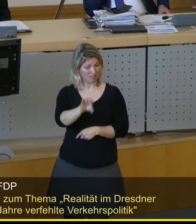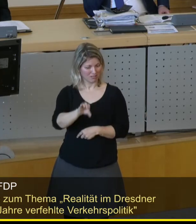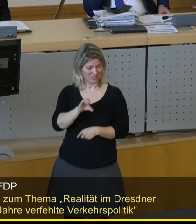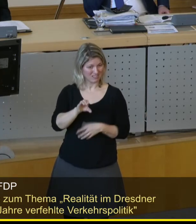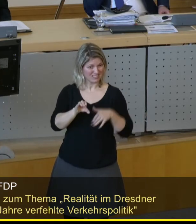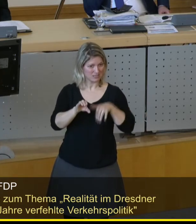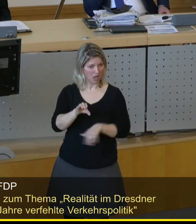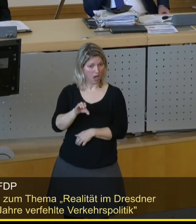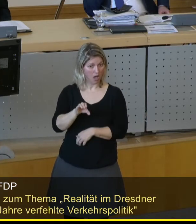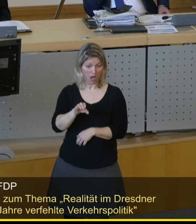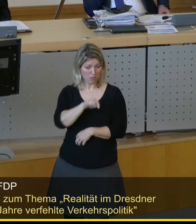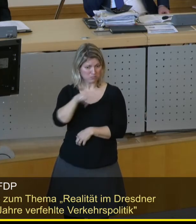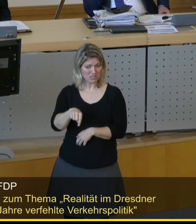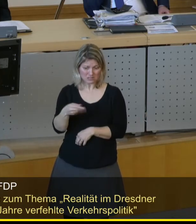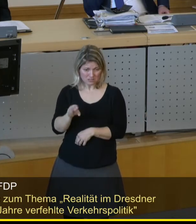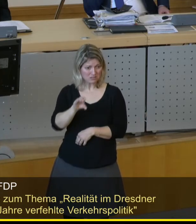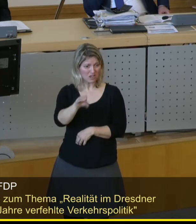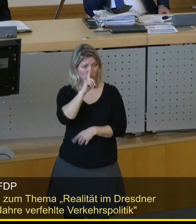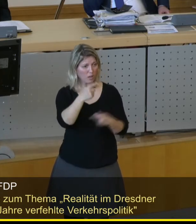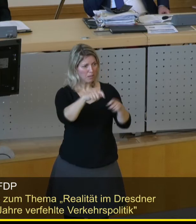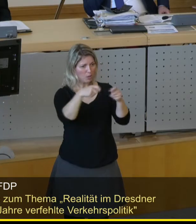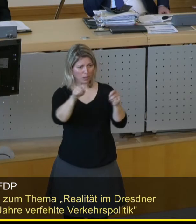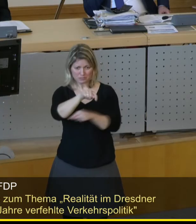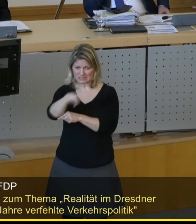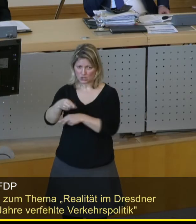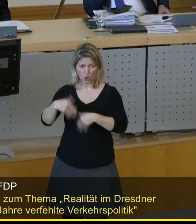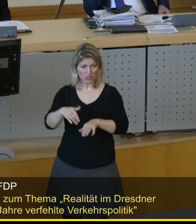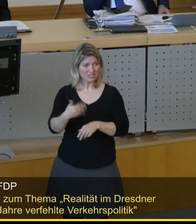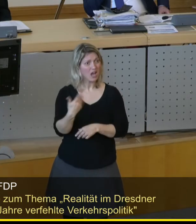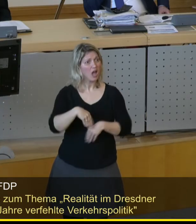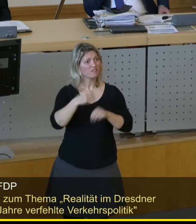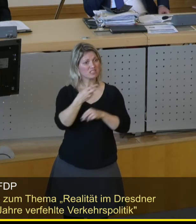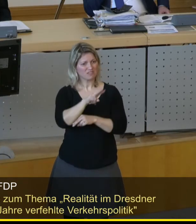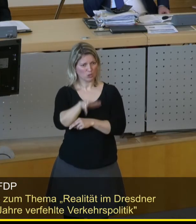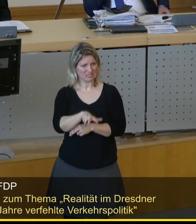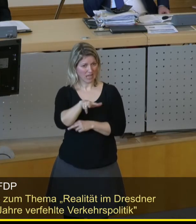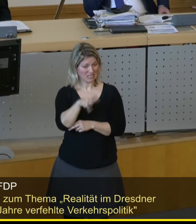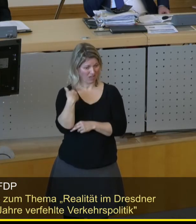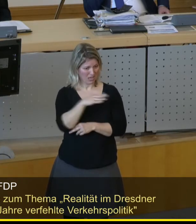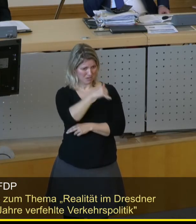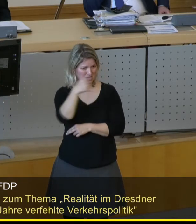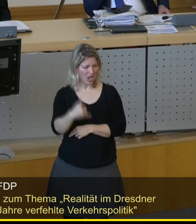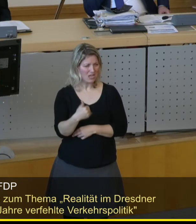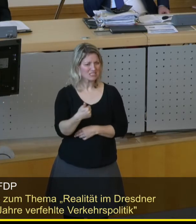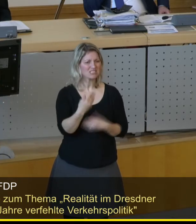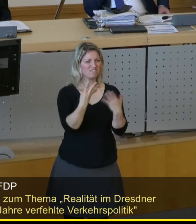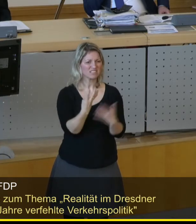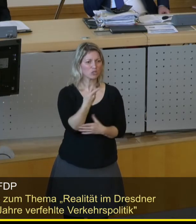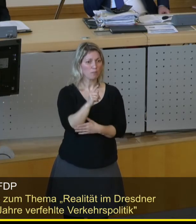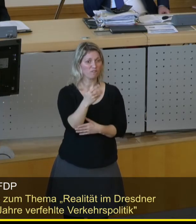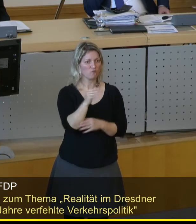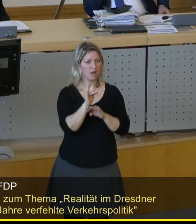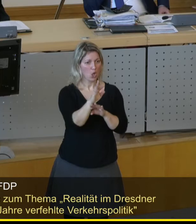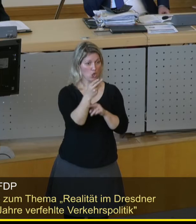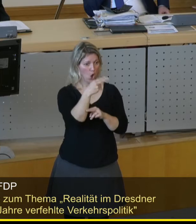was aber immer noch nicht verbaut worden ist. Es ist seit 2013, wo wir im Jahr 46,5 Millionen Euro